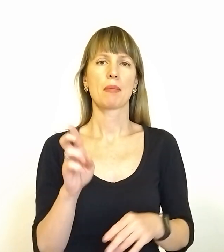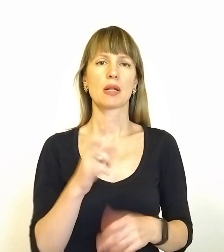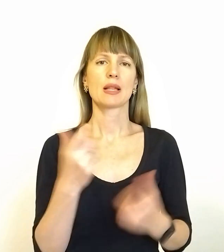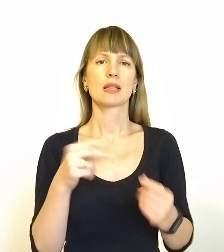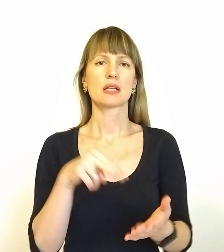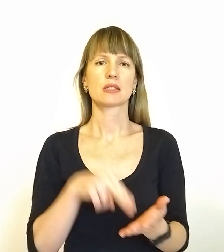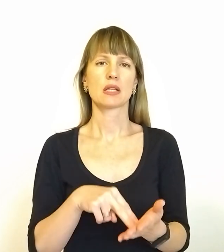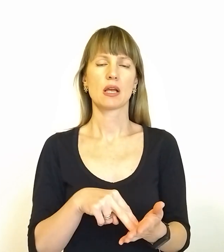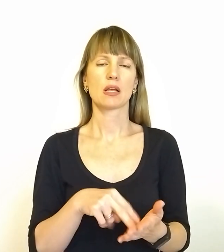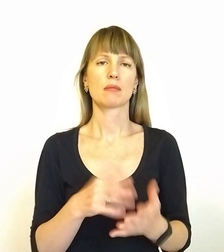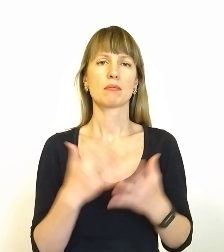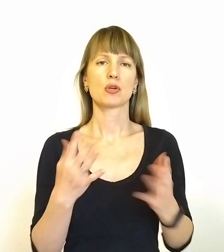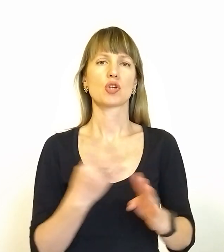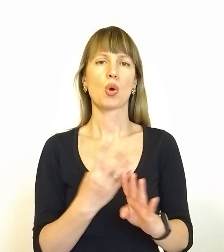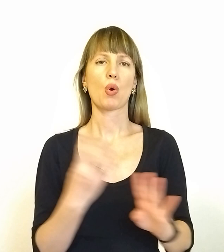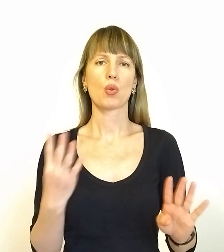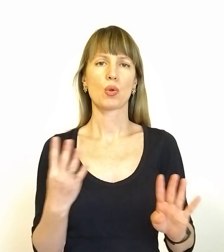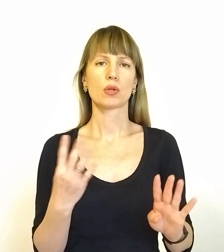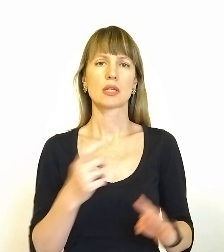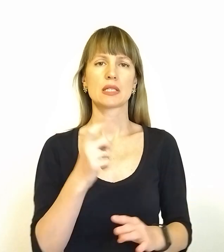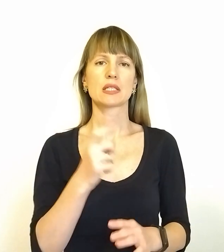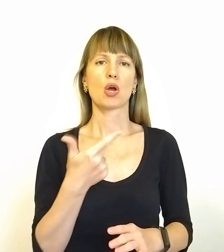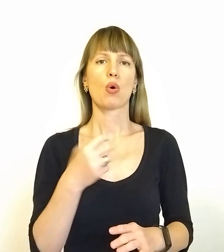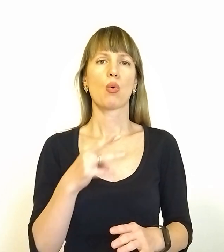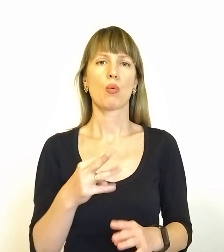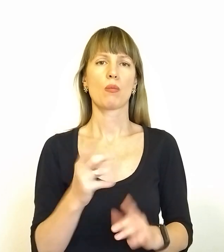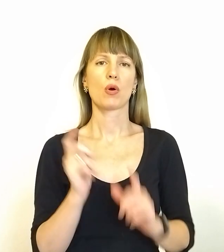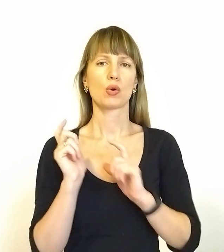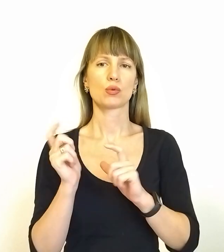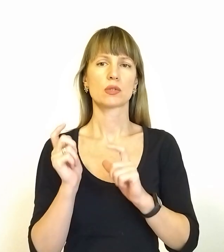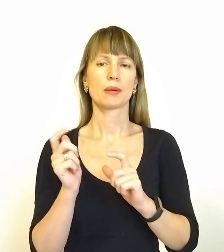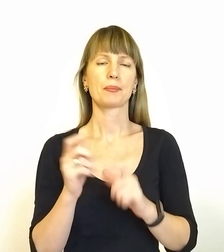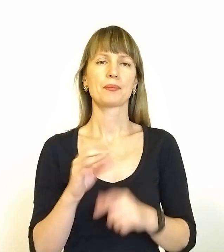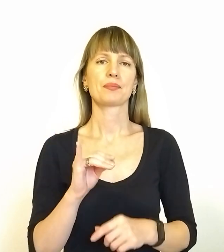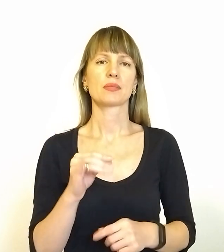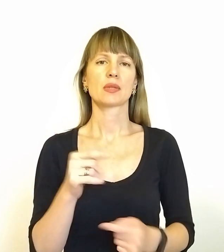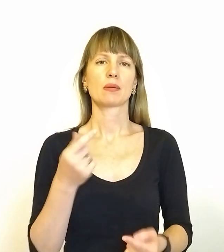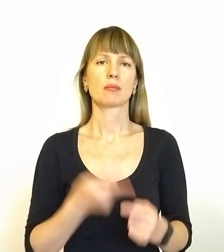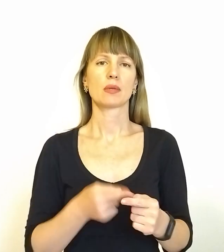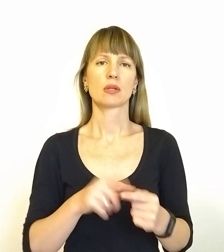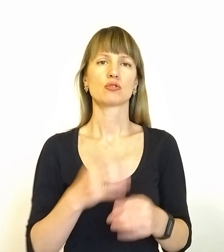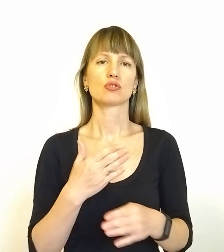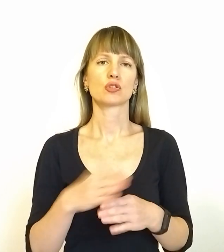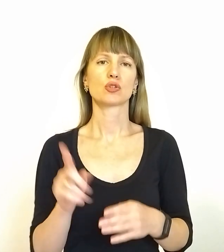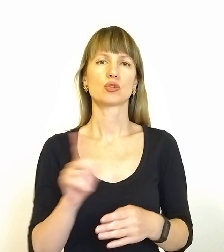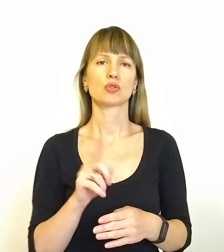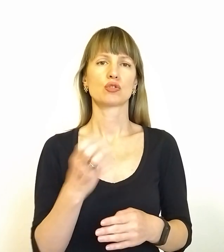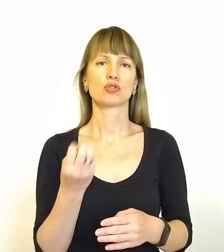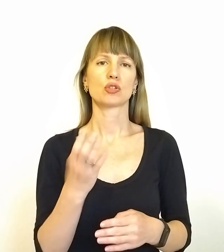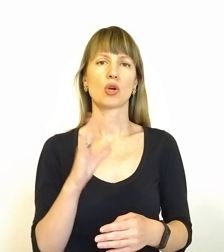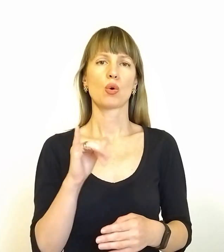стоїть і основна колона з гуманітарним конвоєм. І, відповідно, частина ще в Васильівці затримала.